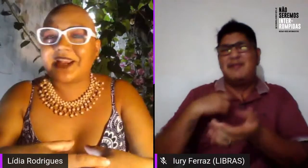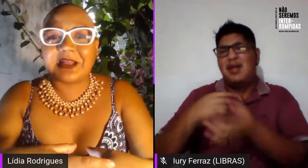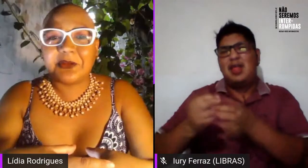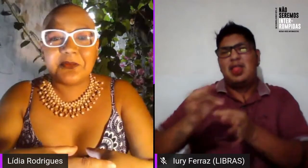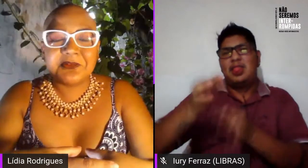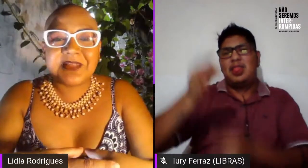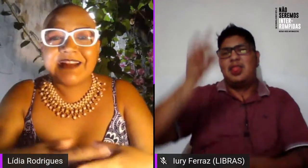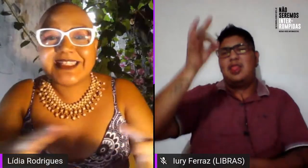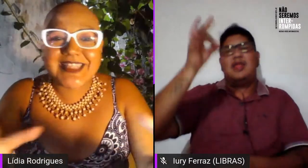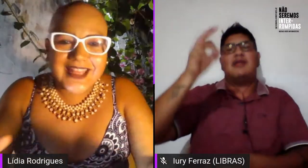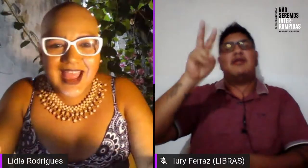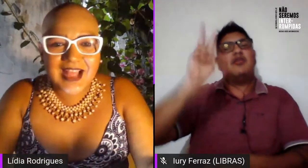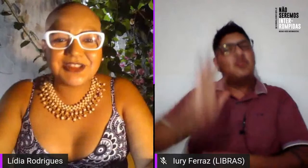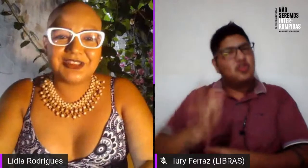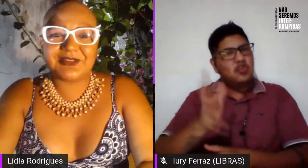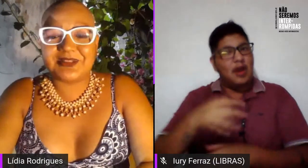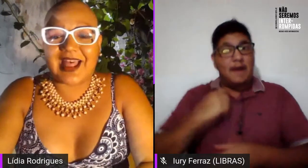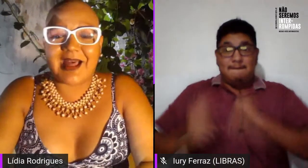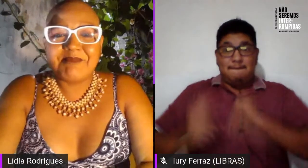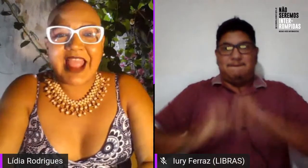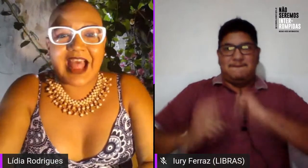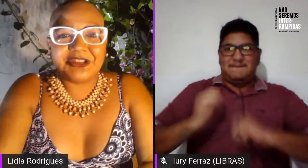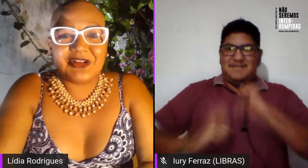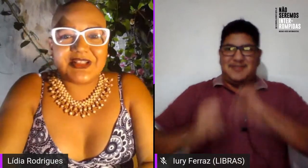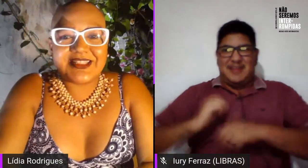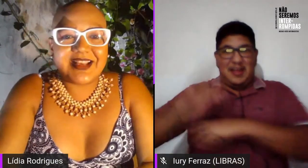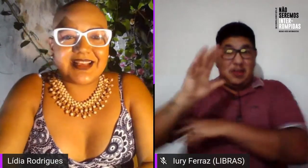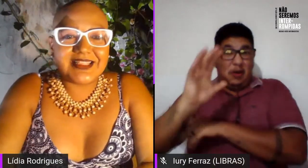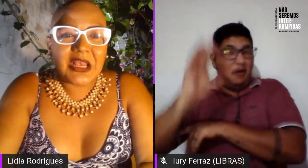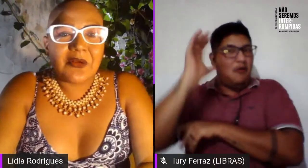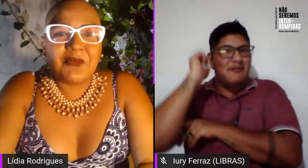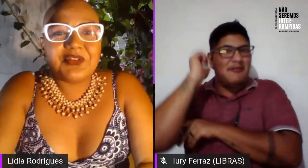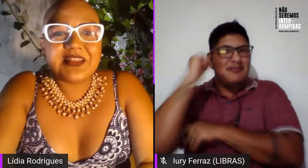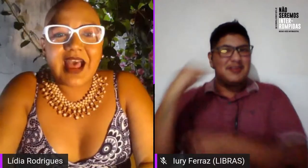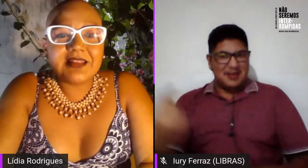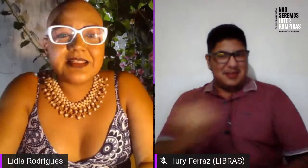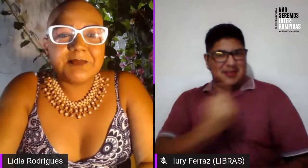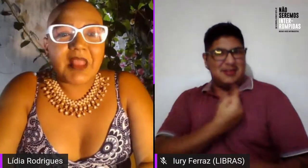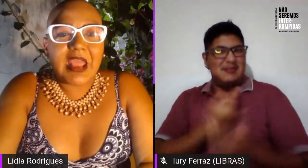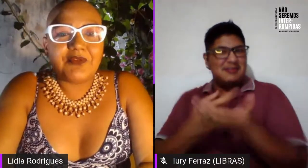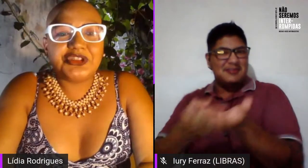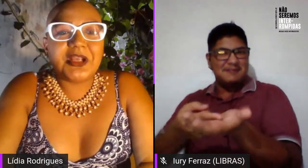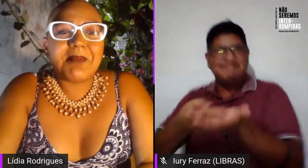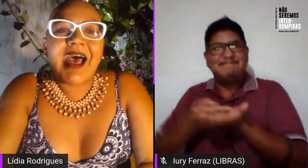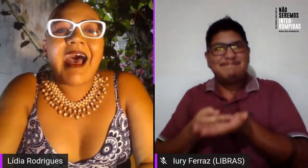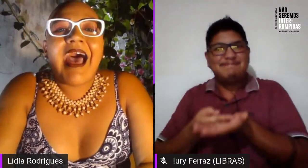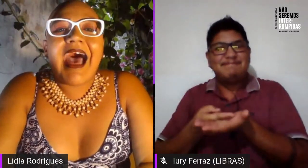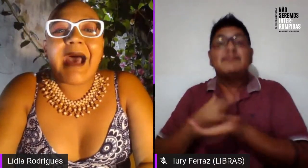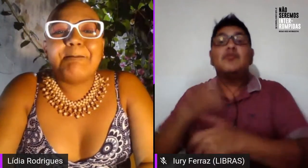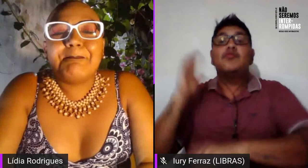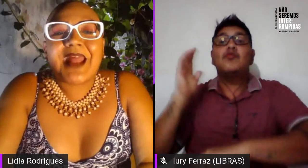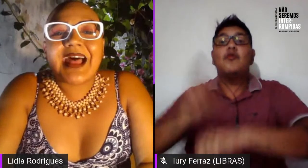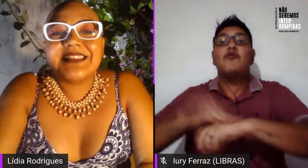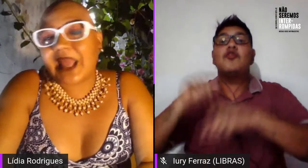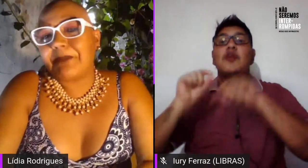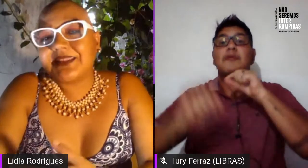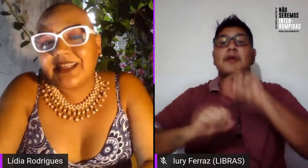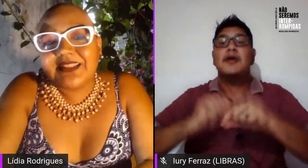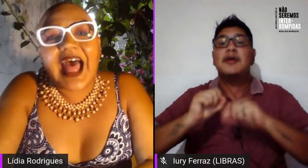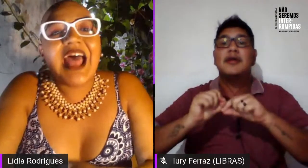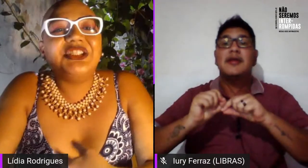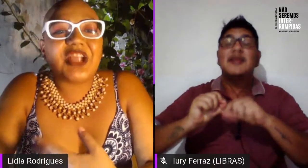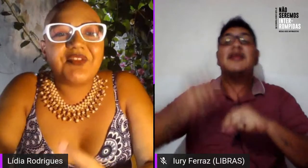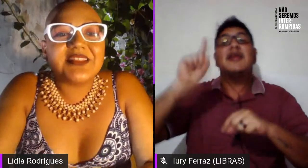tanto, já que está todo mundo na ansiedade de escutar as nossas convidadas, eu vou chamar para